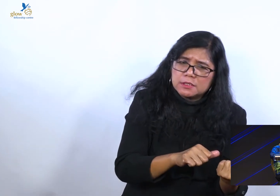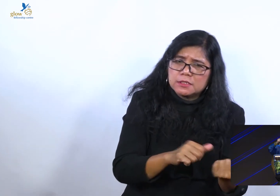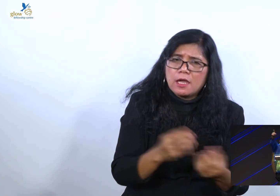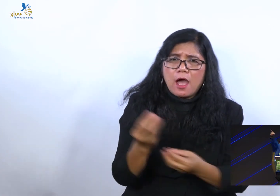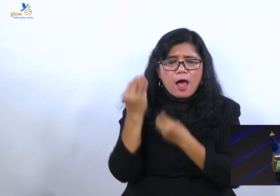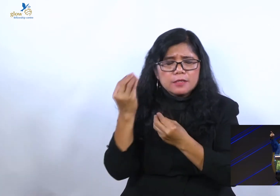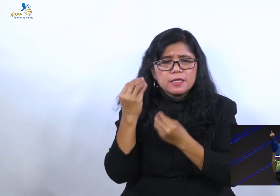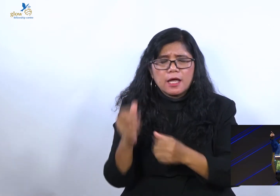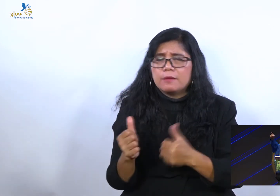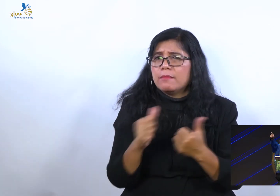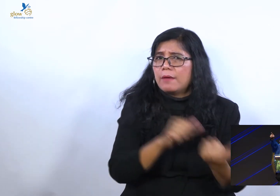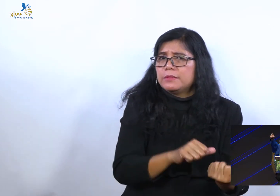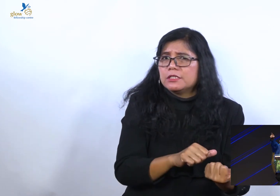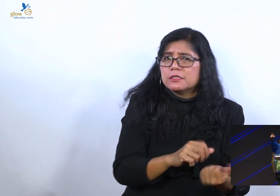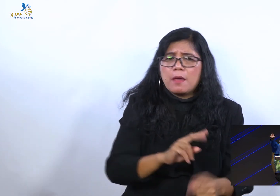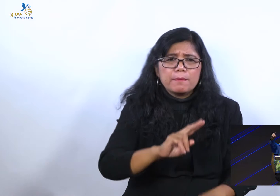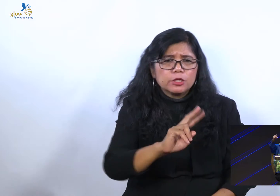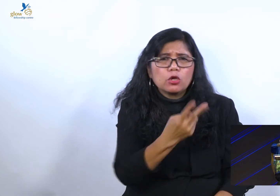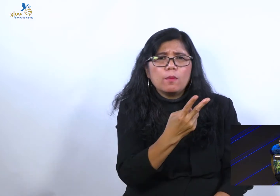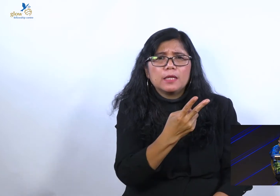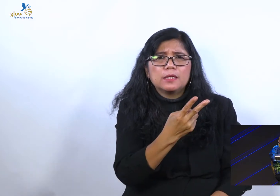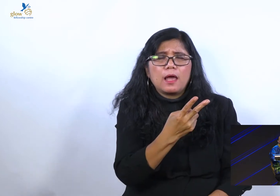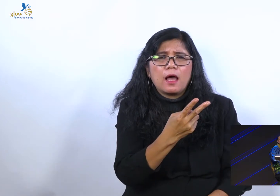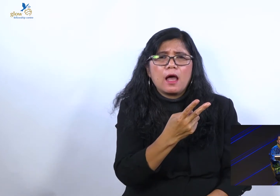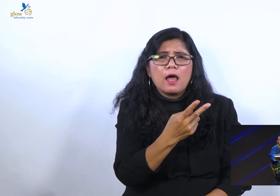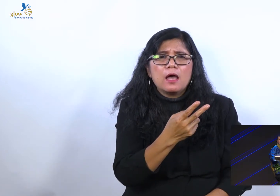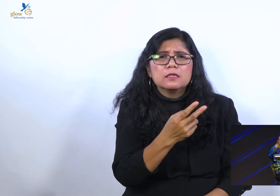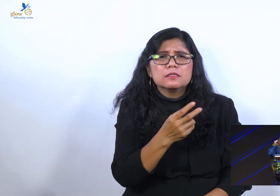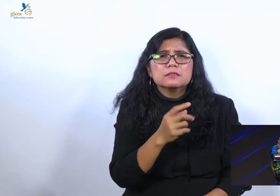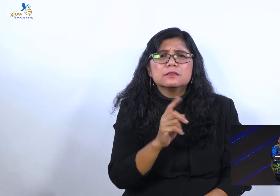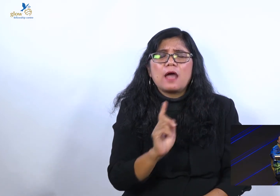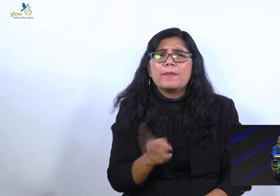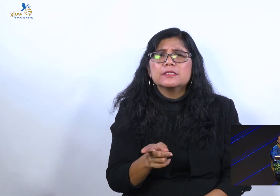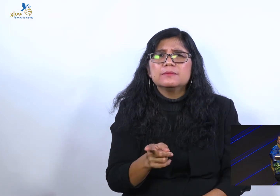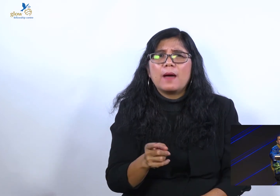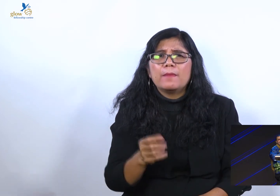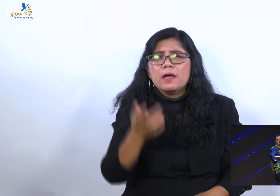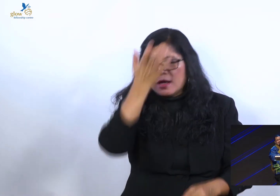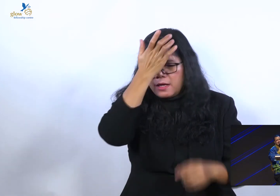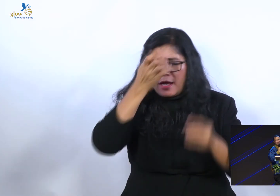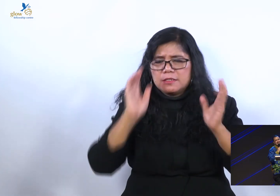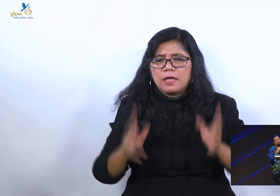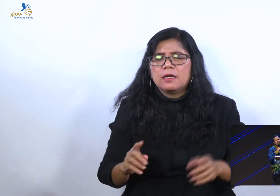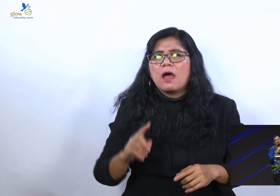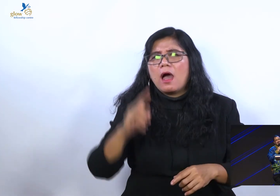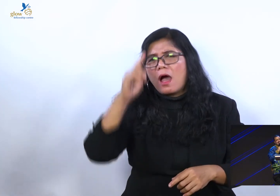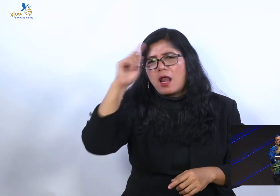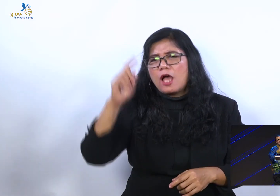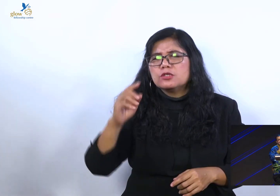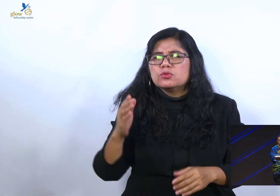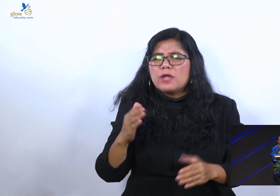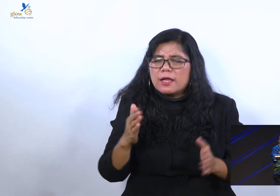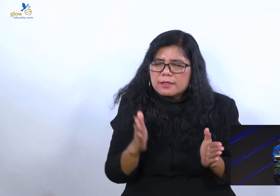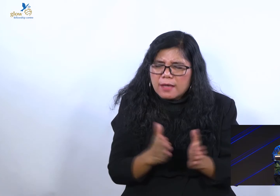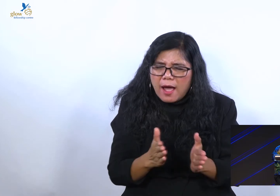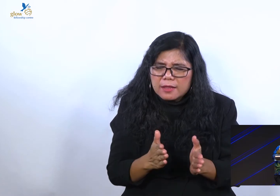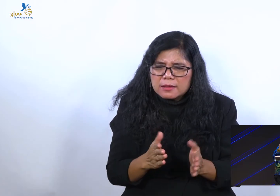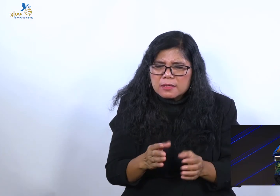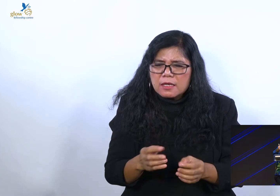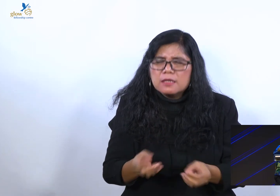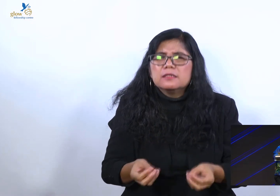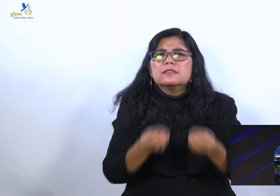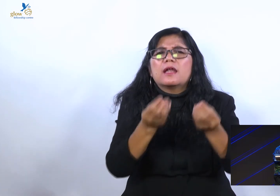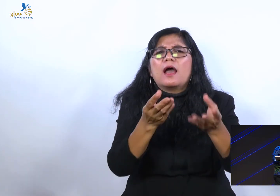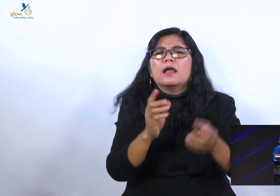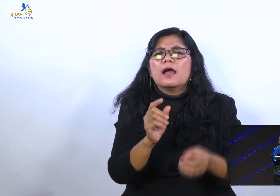Dia ajarkan yang bertobatlah. Sebab kerajaan sorga sudah dekat, serahkan dirimu untuk dibaptis. Dan dia bicara